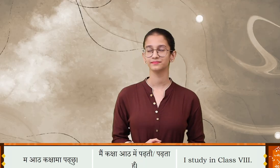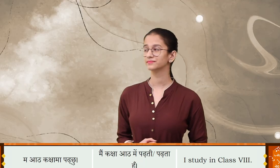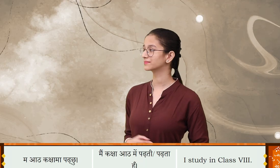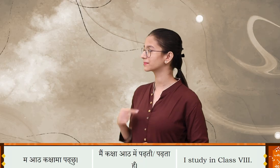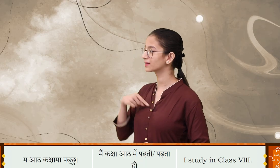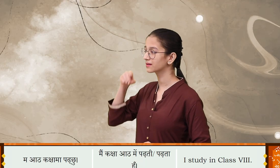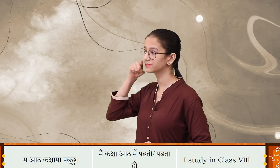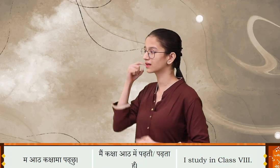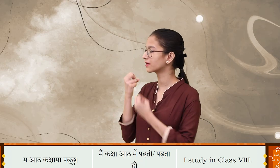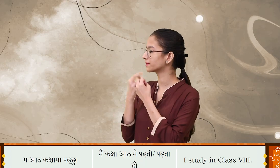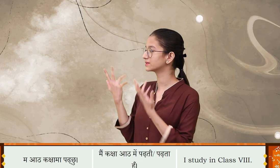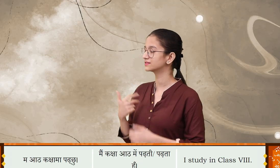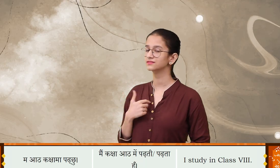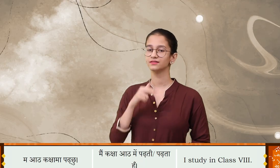मा आठ कक्छामा पढ़चू